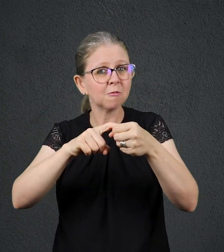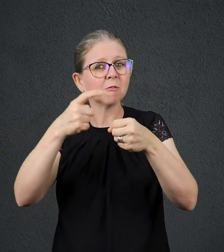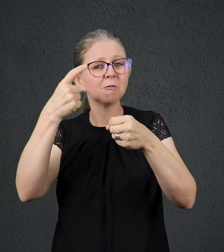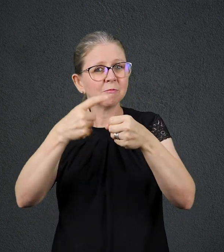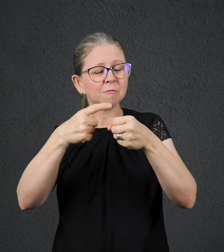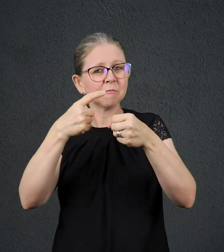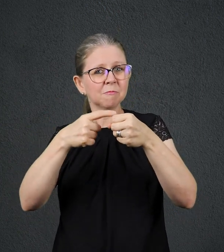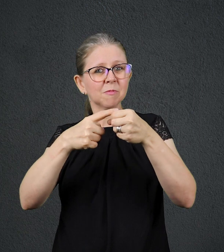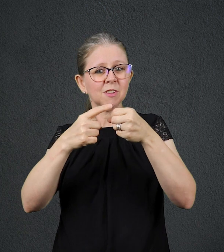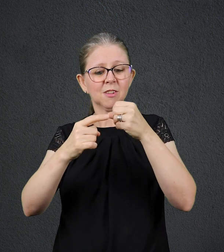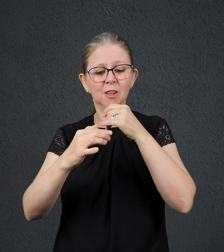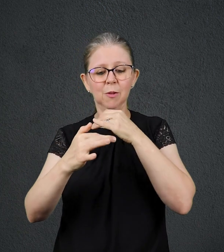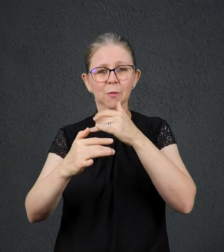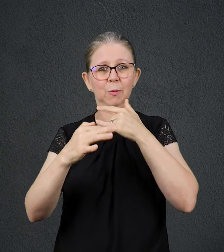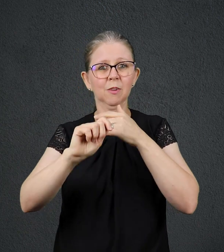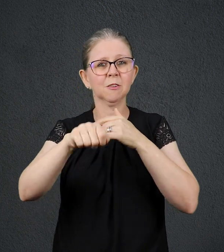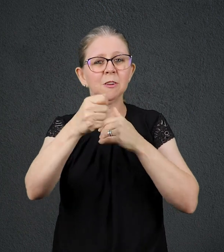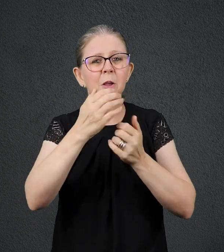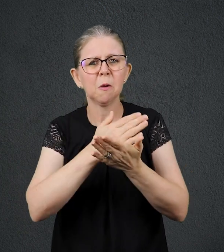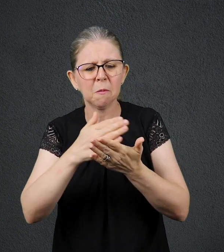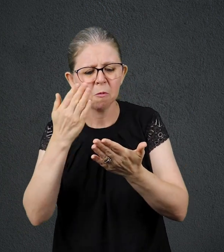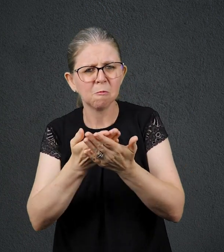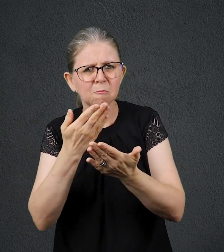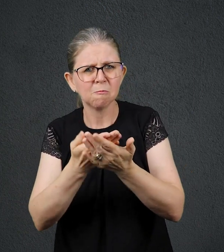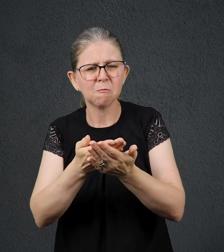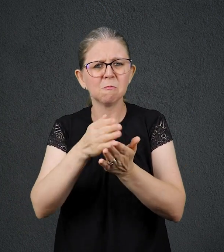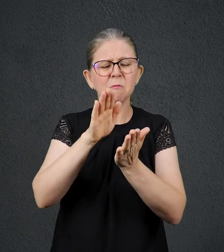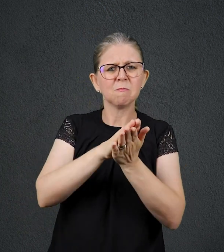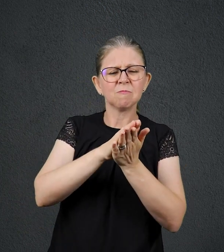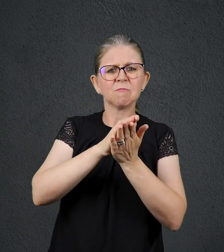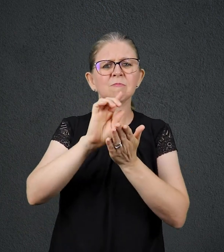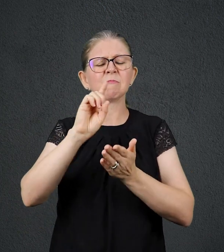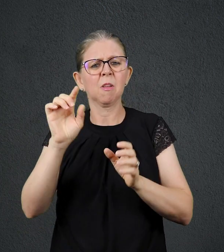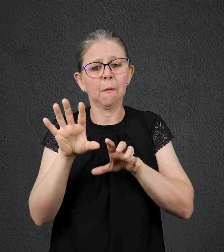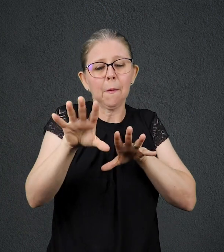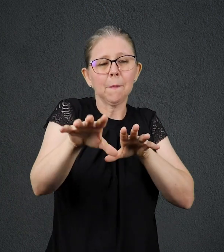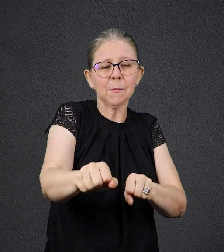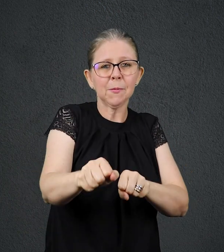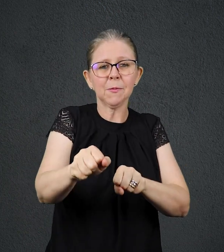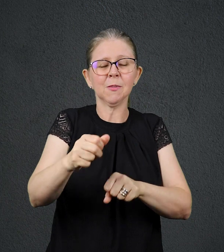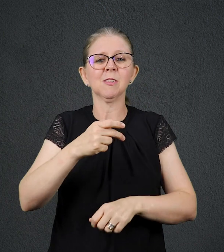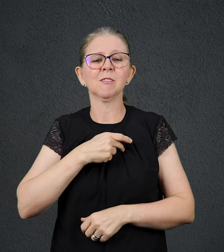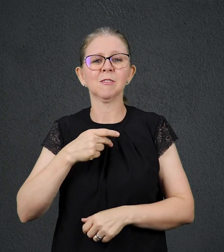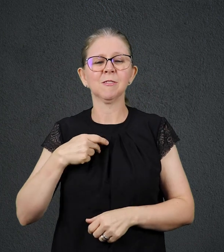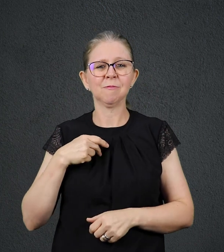no seminário e foi consagrado pastor. Suas memórias do tempo da guerra foram publicadas no livro